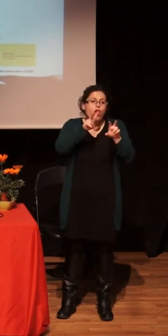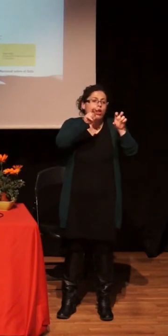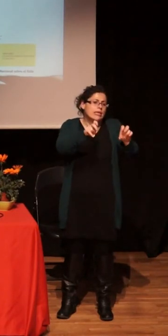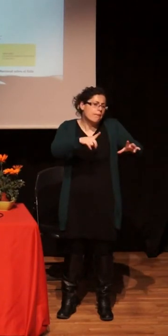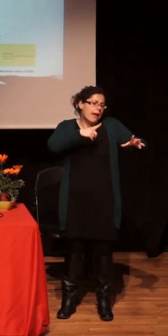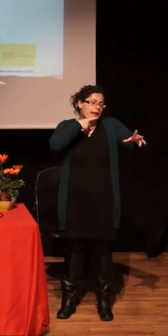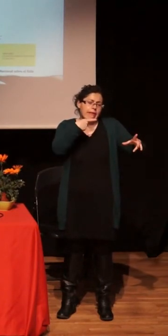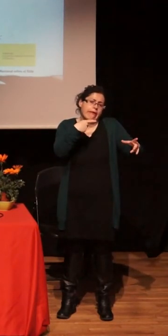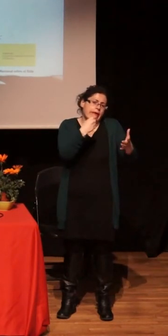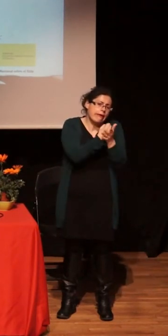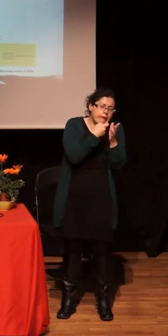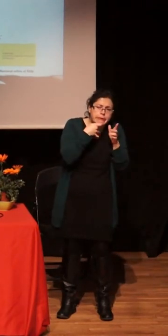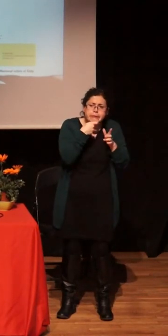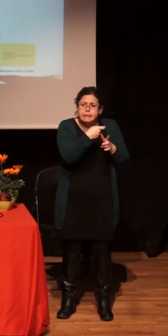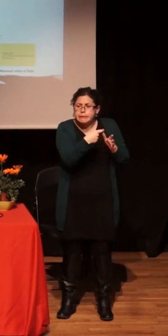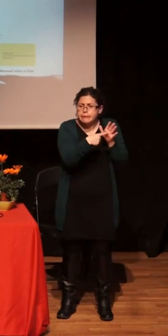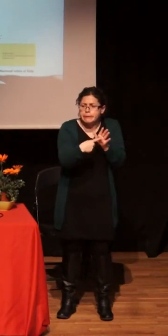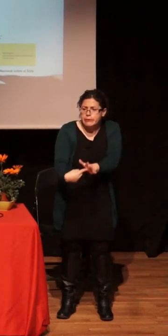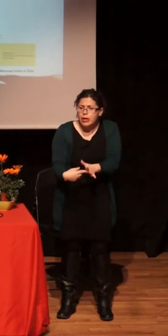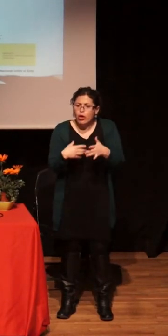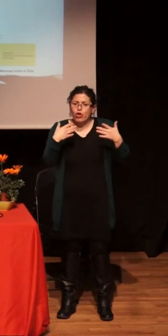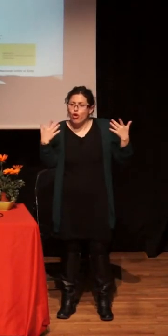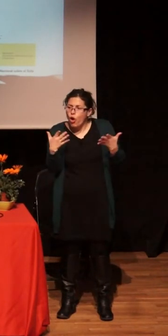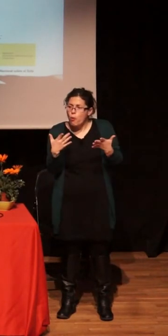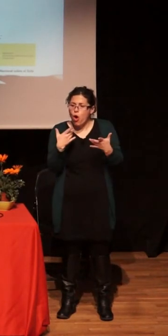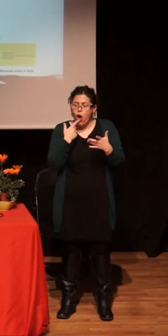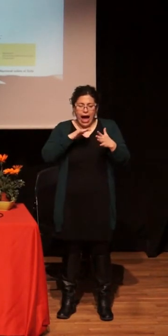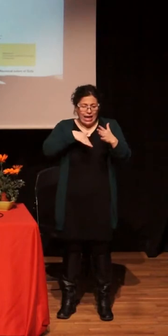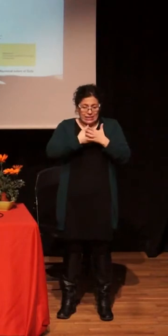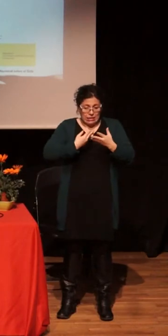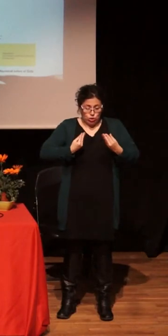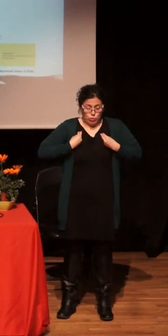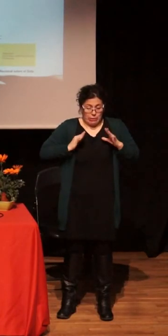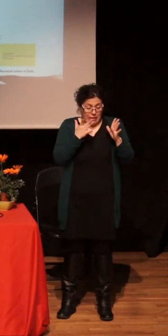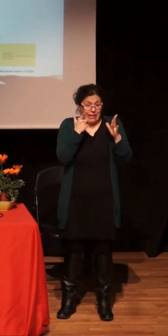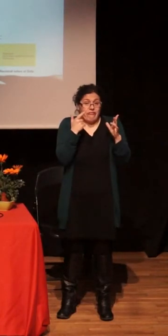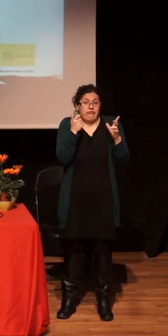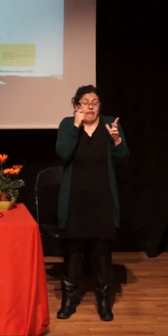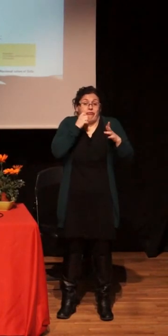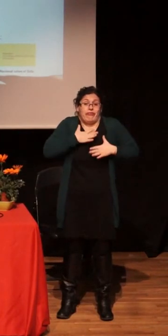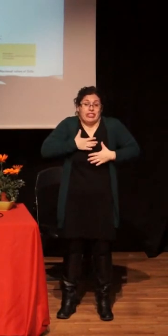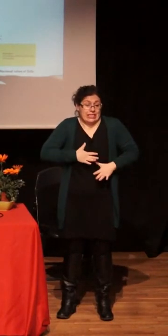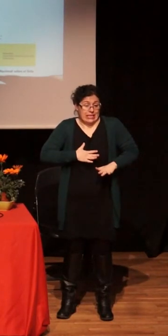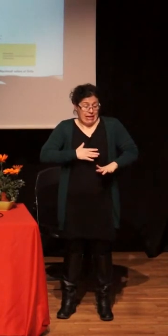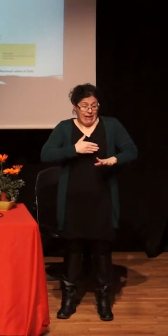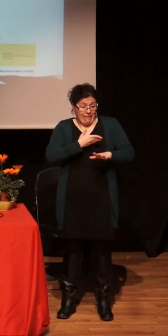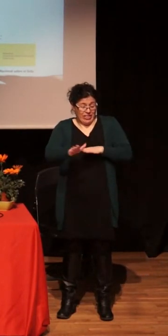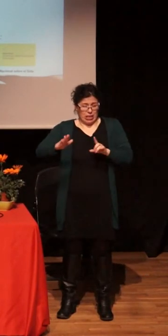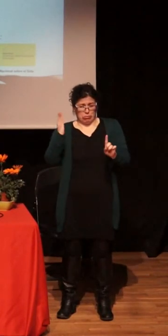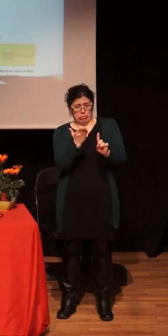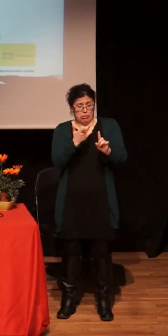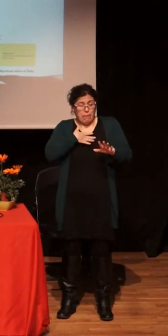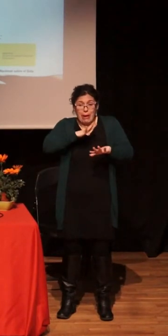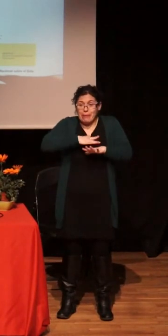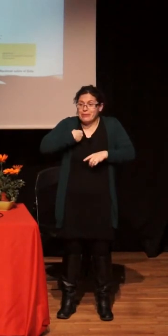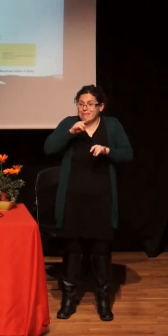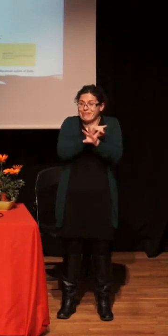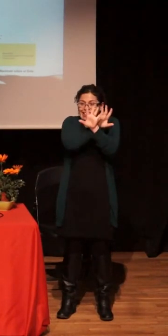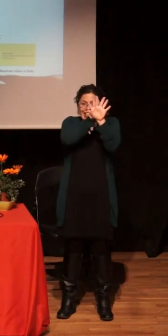hasta la mera supervivencia física. Entonces, eso para mí estaba clarísimo. Y creo